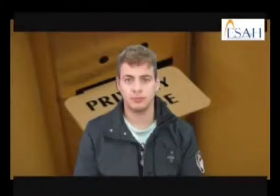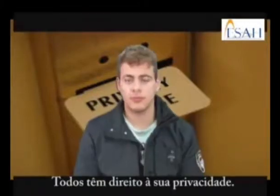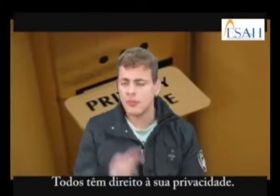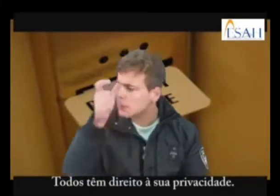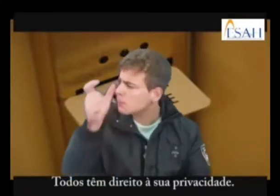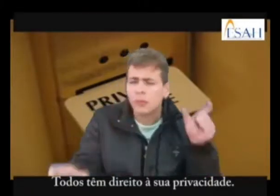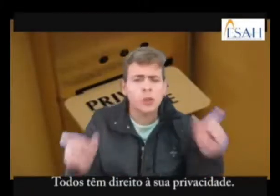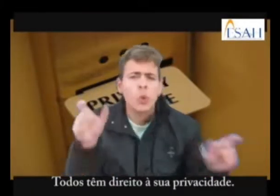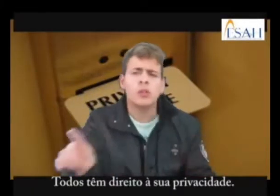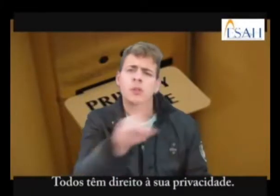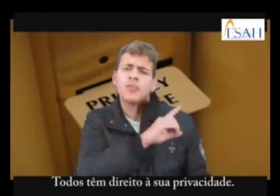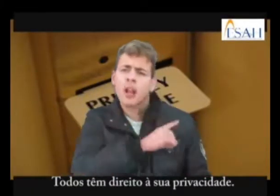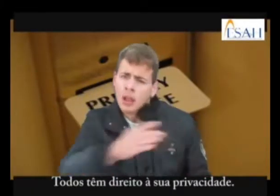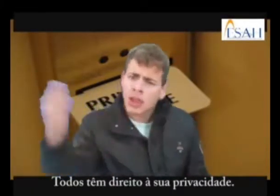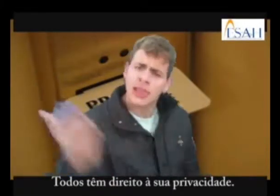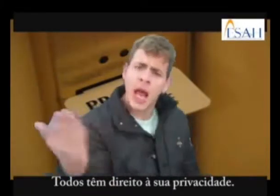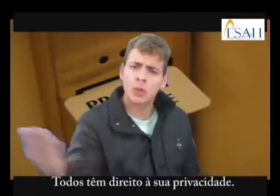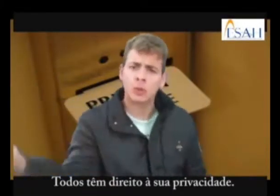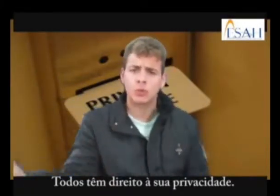Todos têm o direito à sua privacidade.